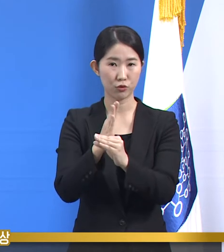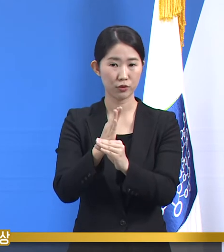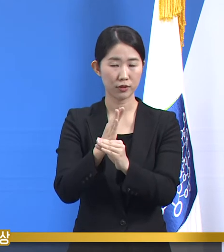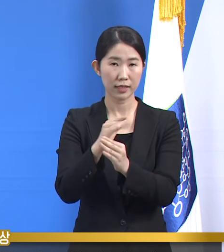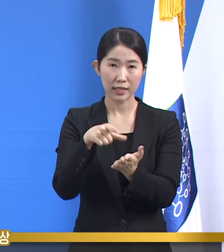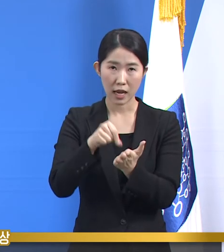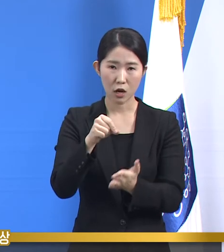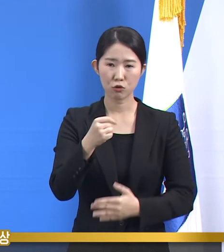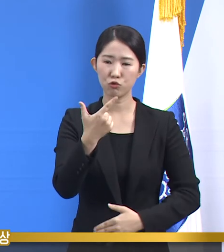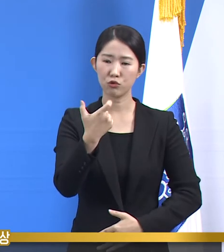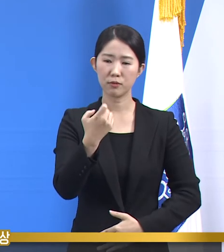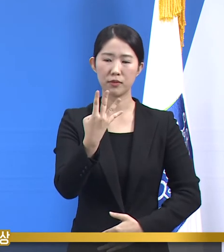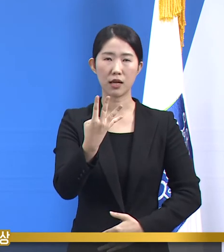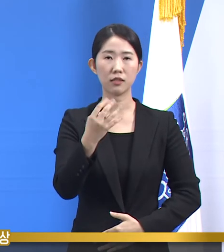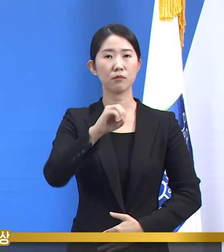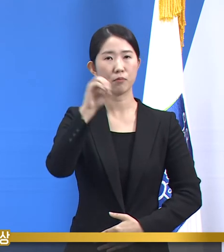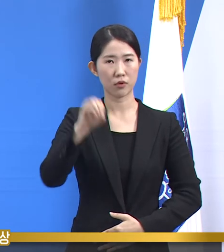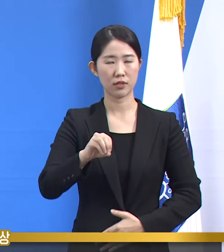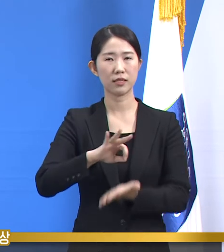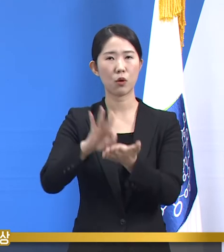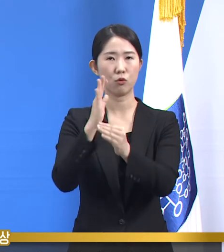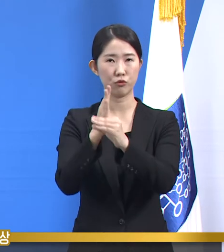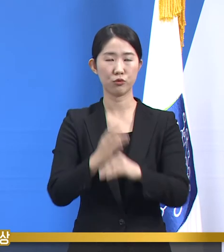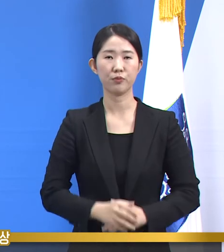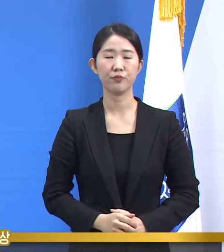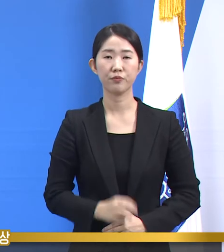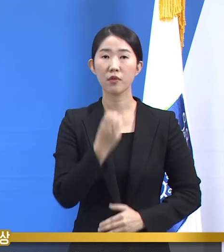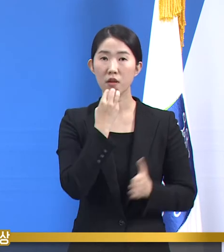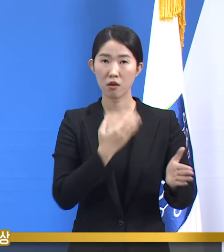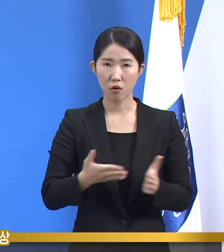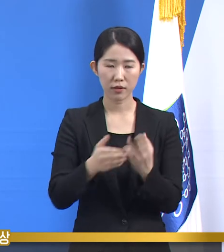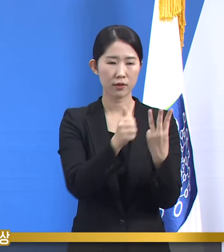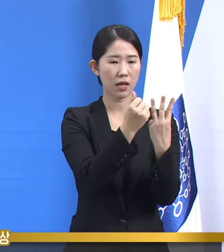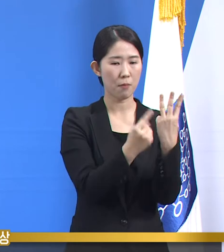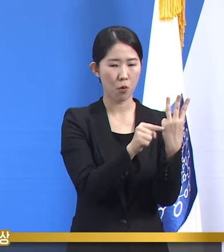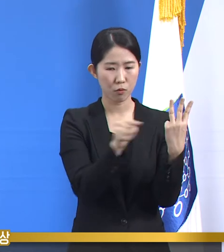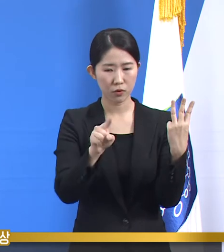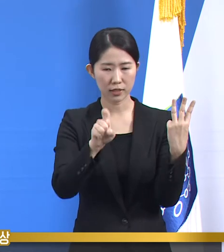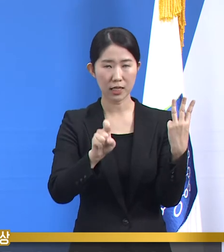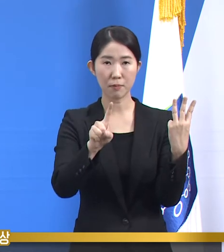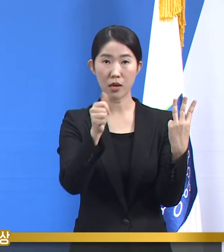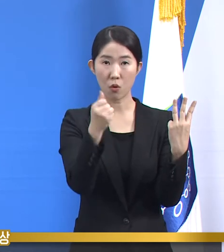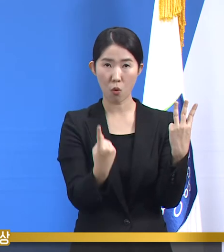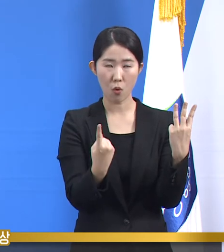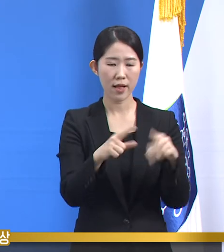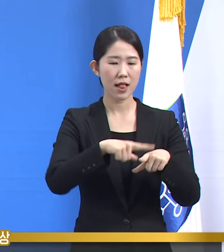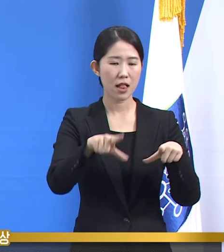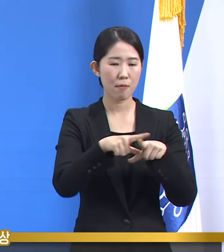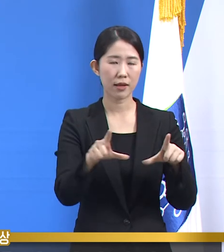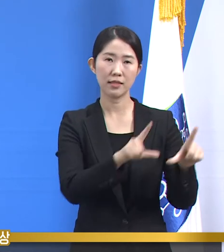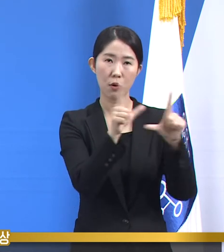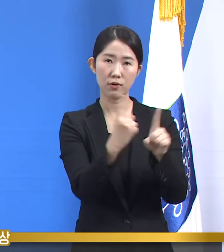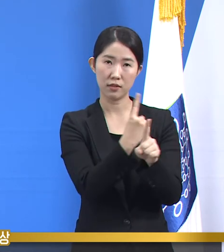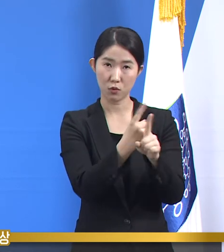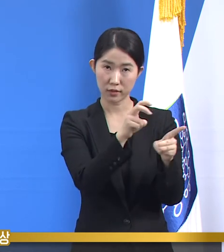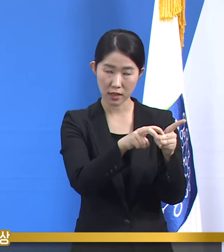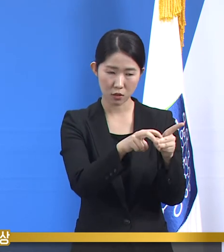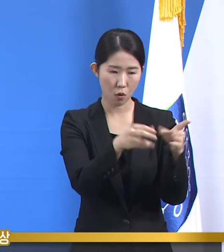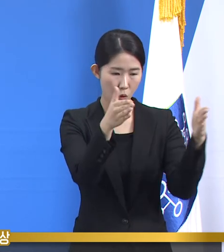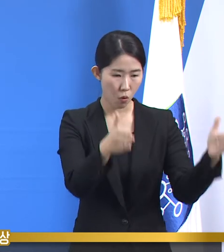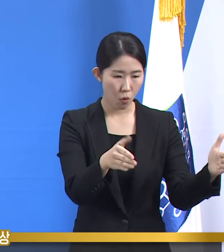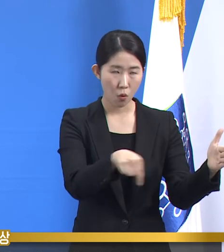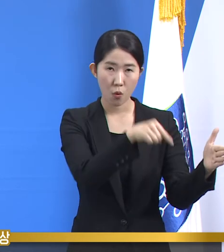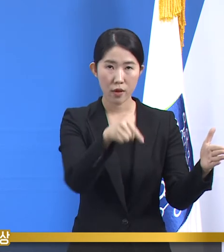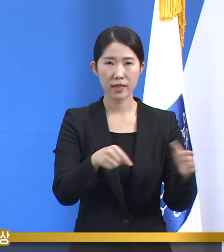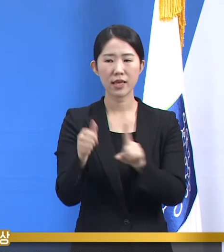%입니다. 경기도 제3호부터 제11호 등 8개의 일반생활치료센터와 제1호